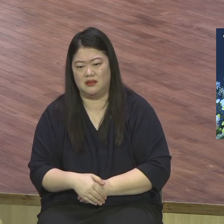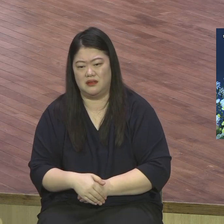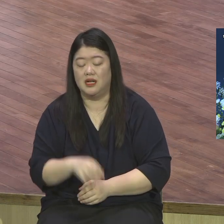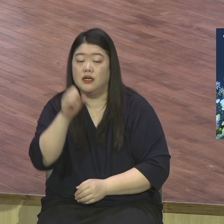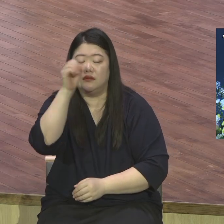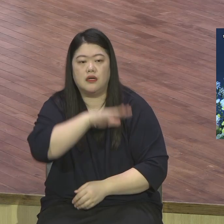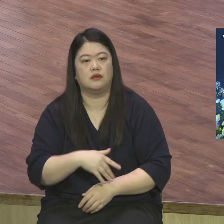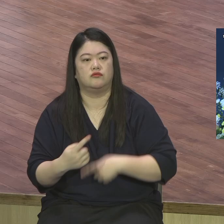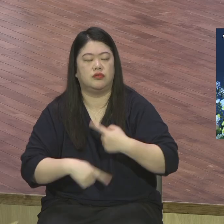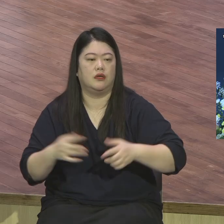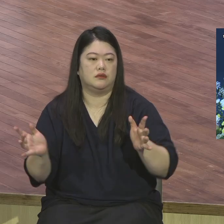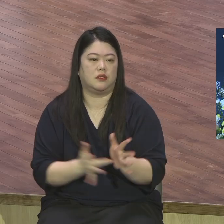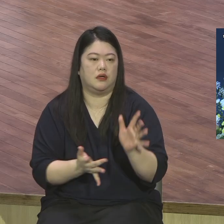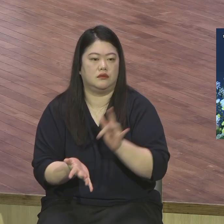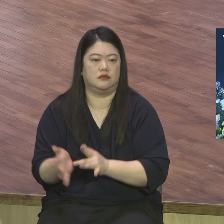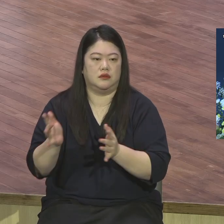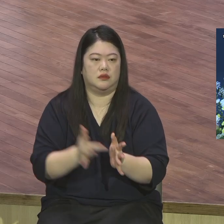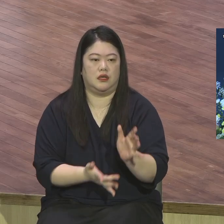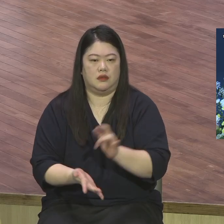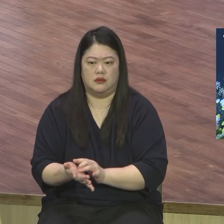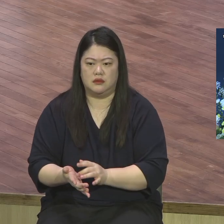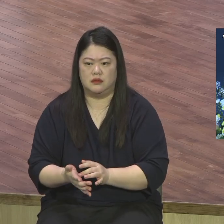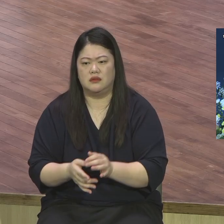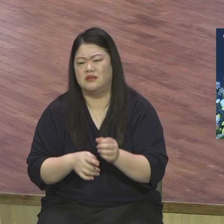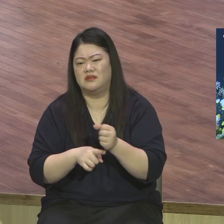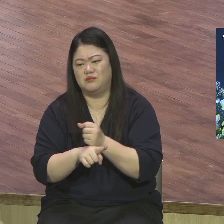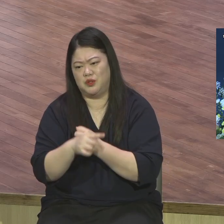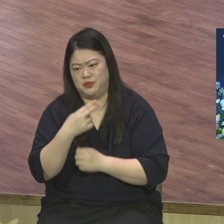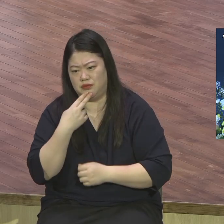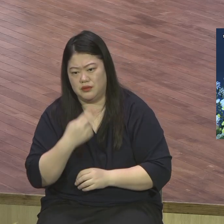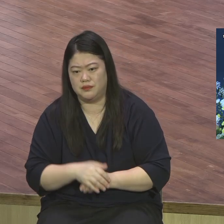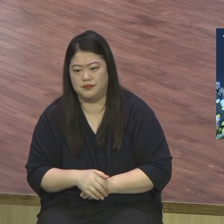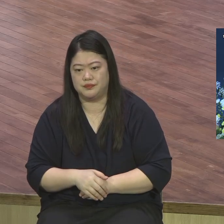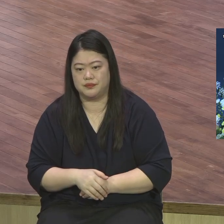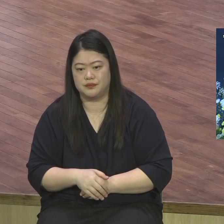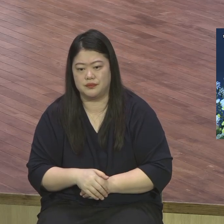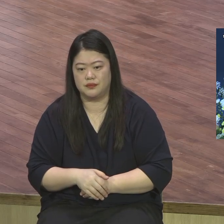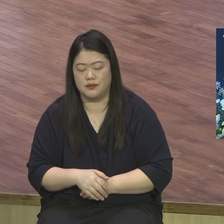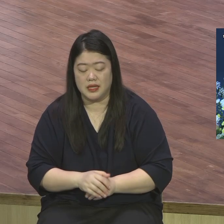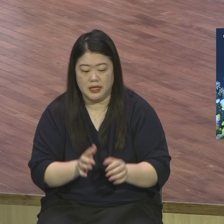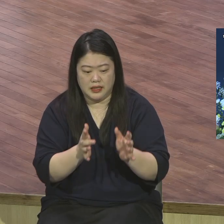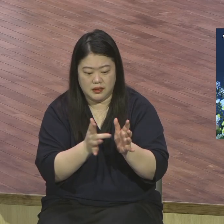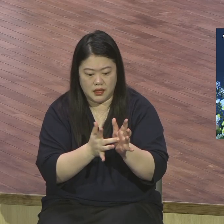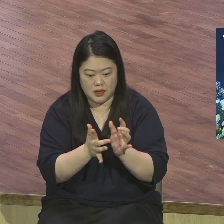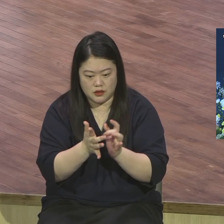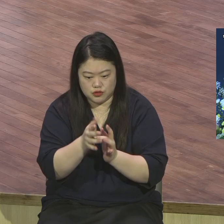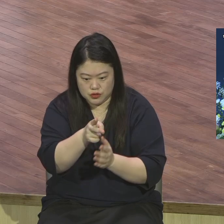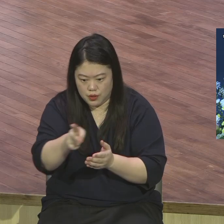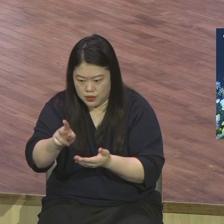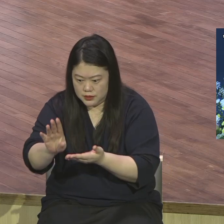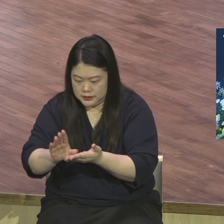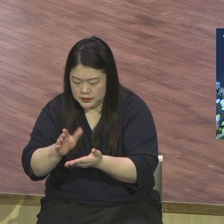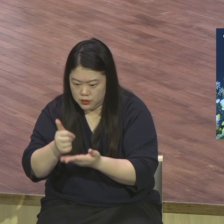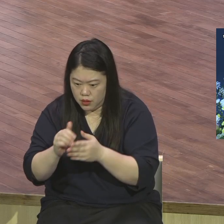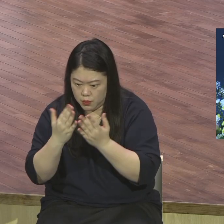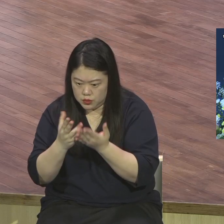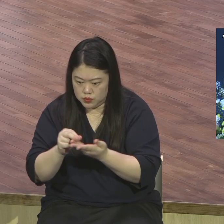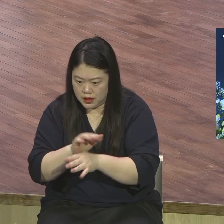날마다 예수가 나의 그리스도구나 폐험되어지기 바랍니다 좋은 일이든 안 좋은 일이든